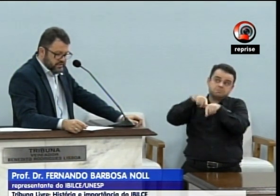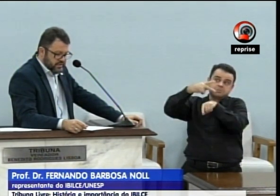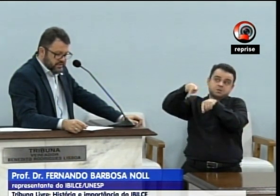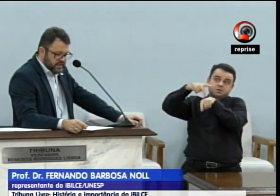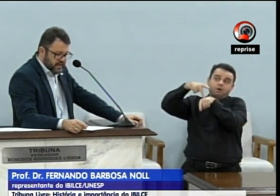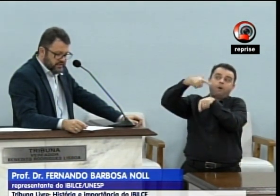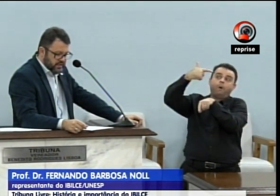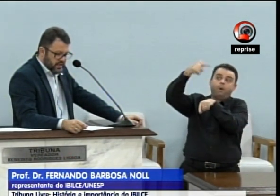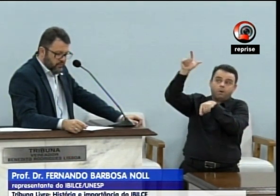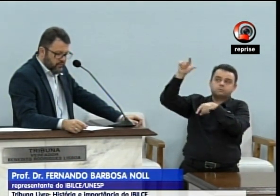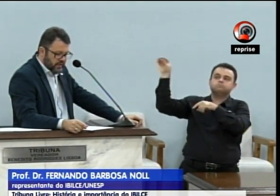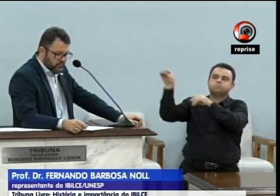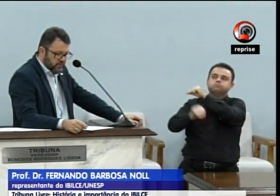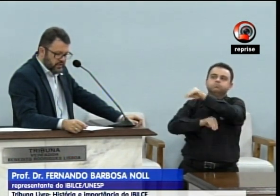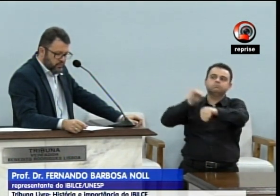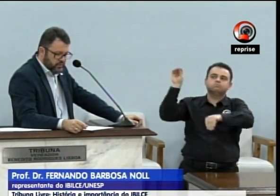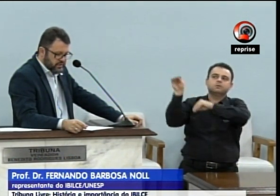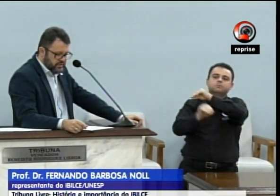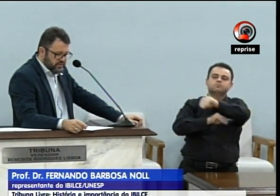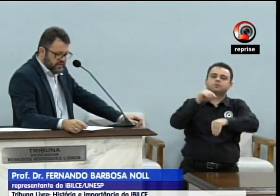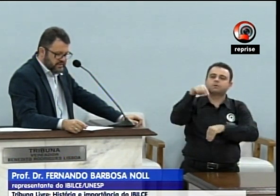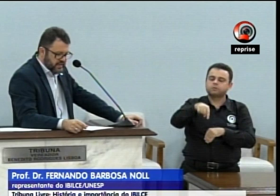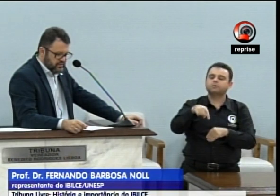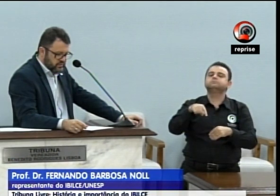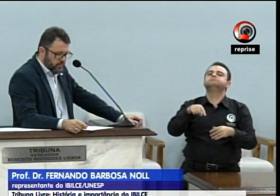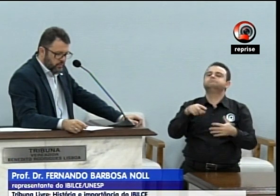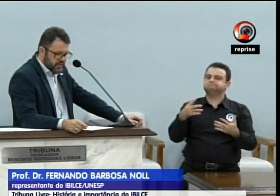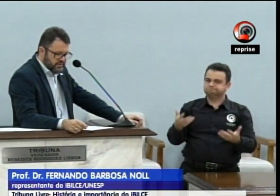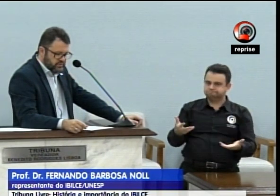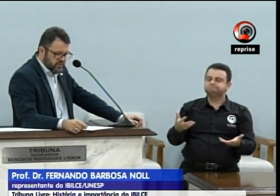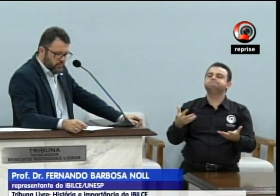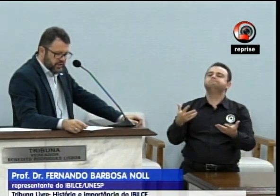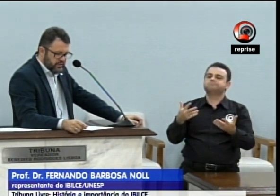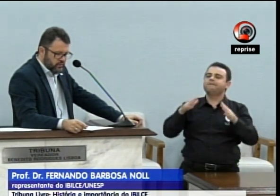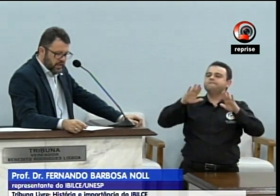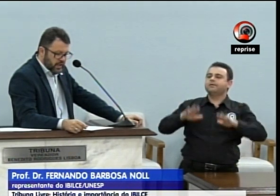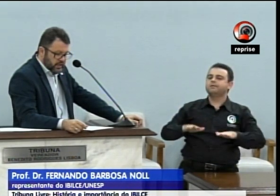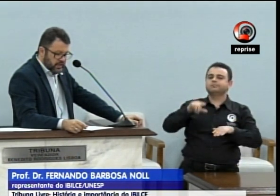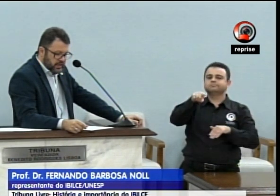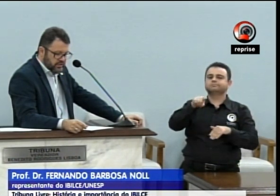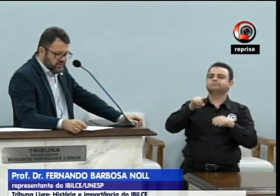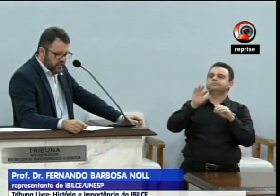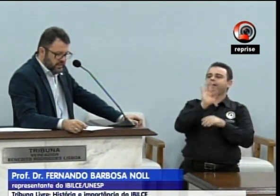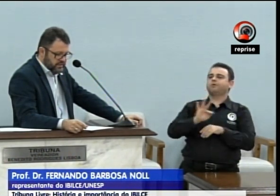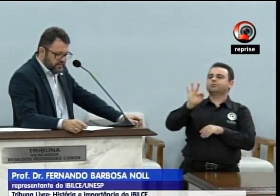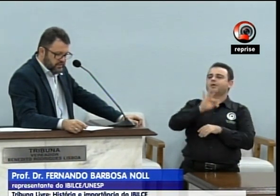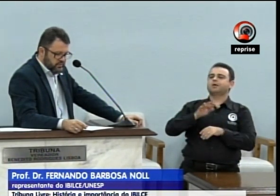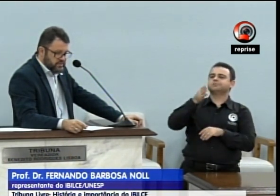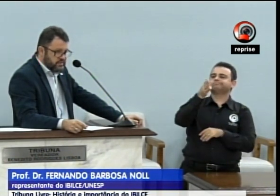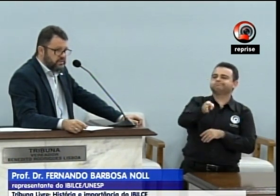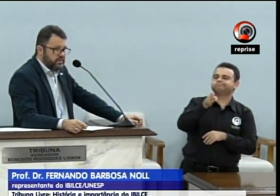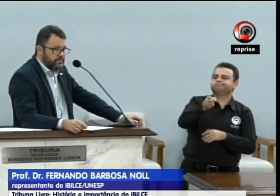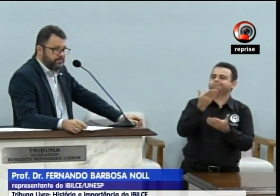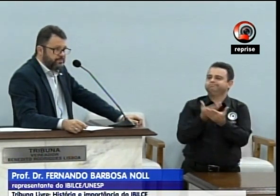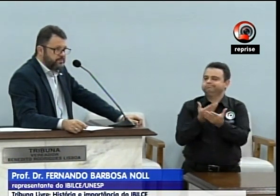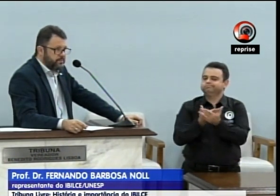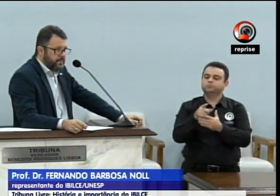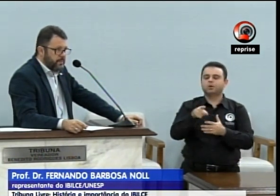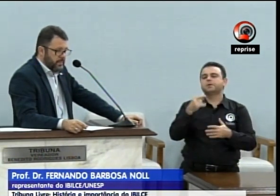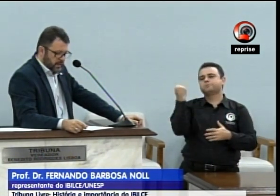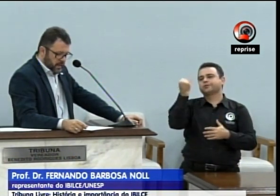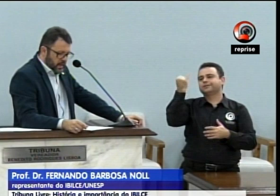superiores na cidade é um fator importante de acesso da população de Rio Preto e região a esse nível de ensino.